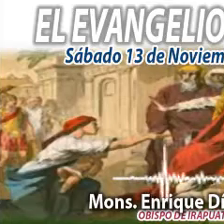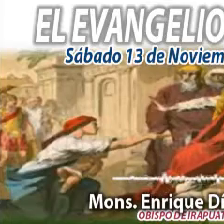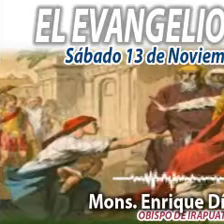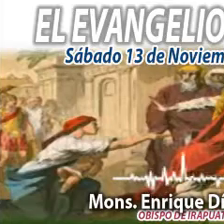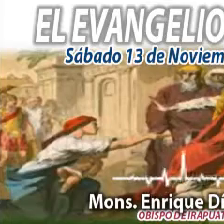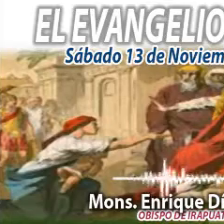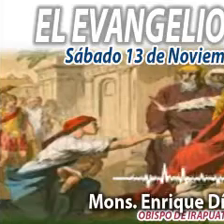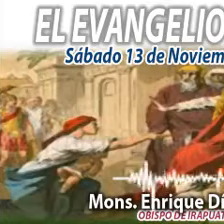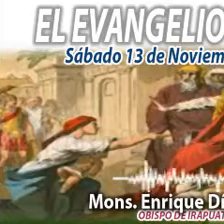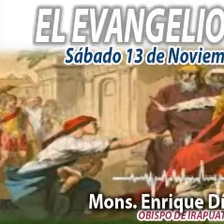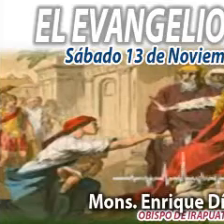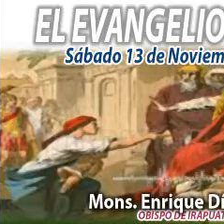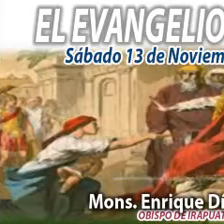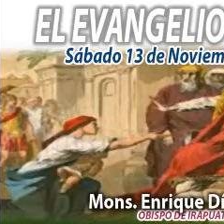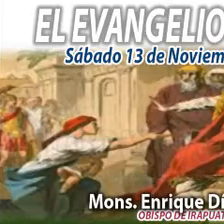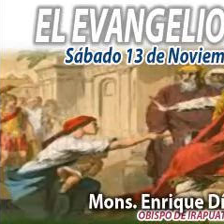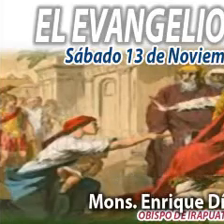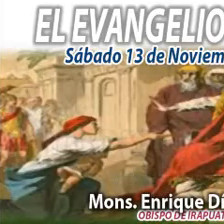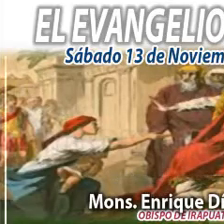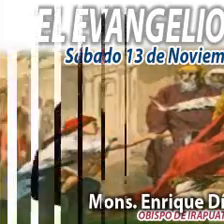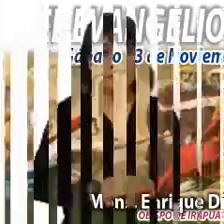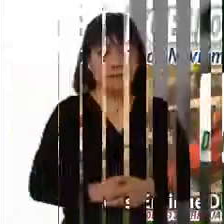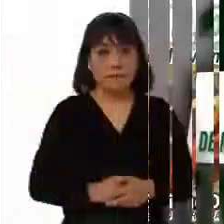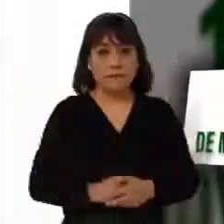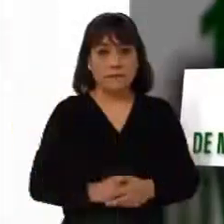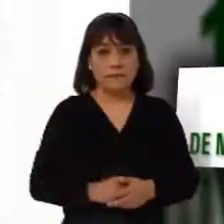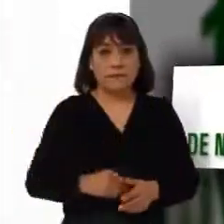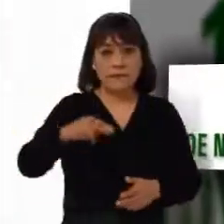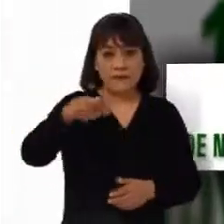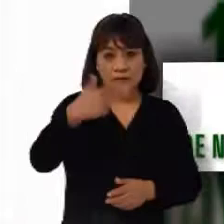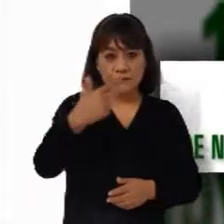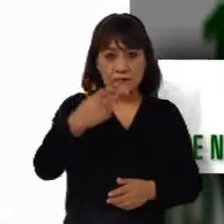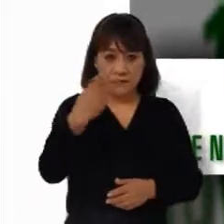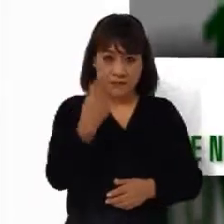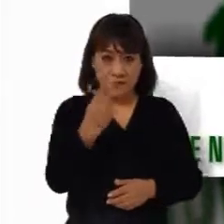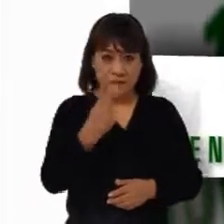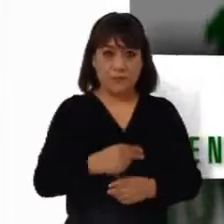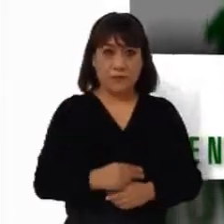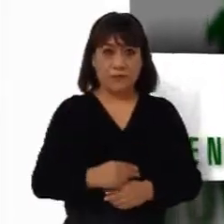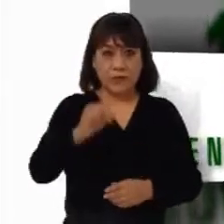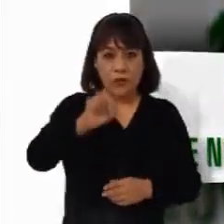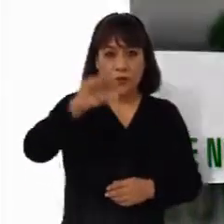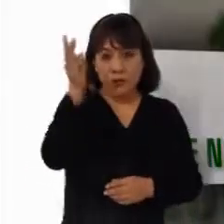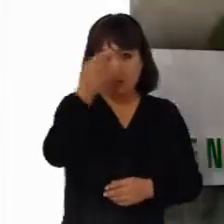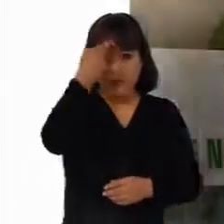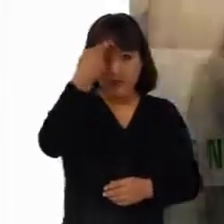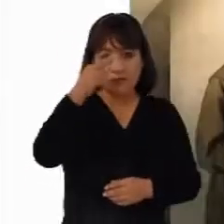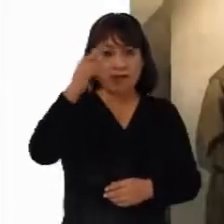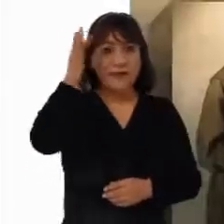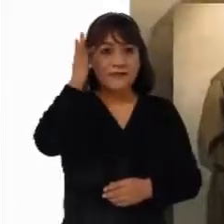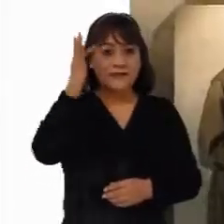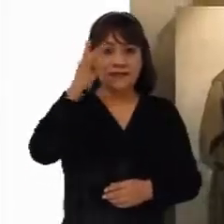acompáñame. 13 de noviembre, hoy